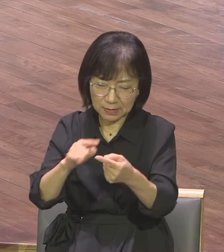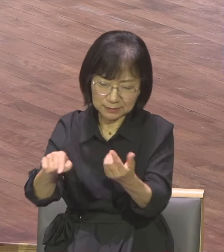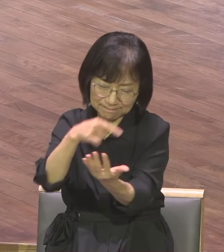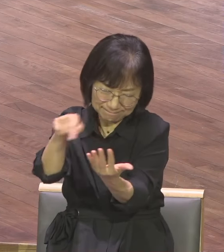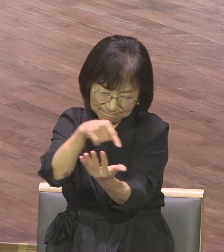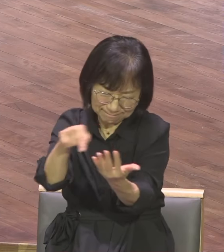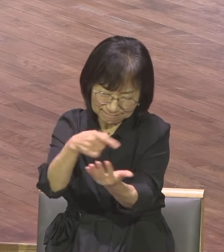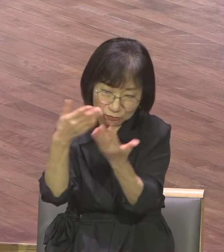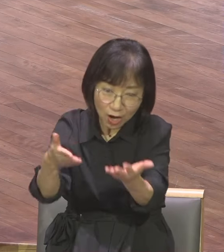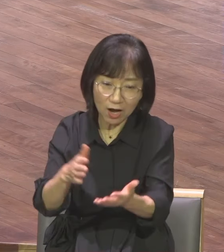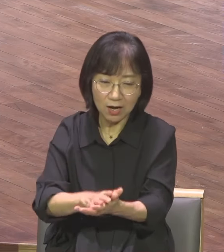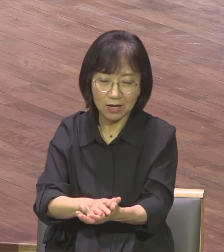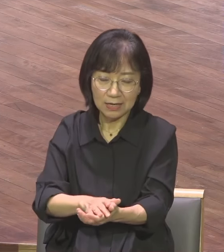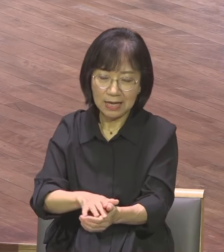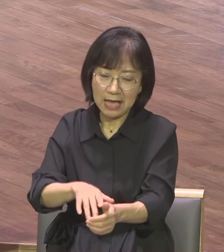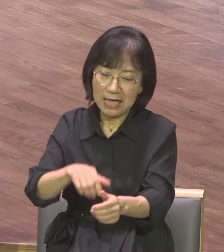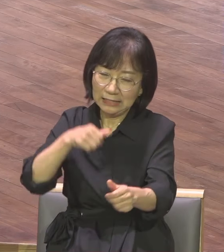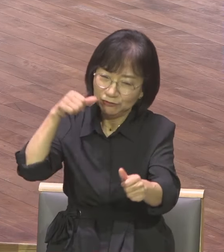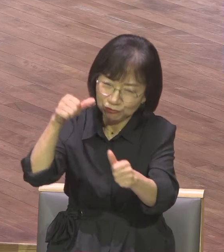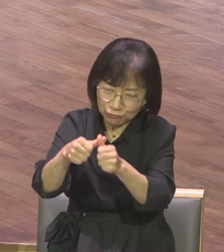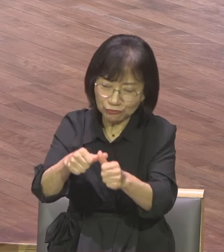교훈했습니다 책망했습니다 바르게 했어요